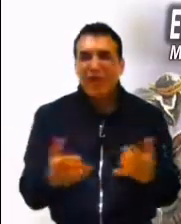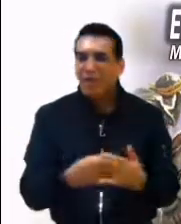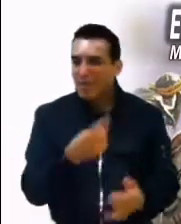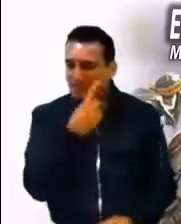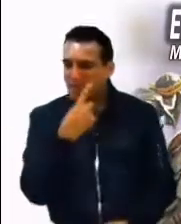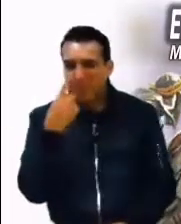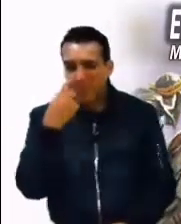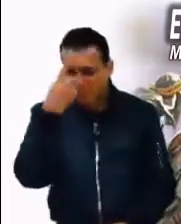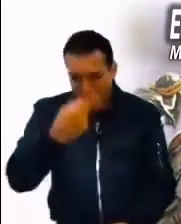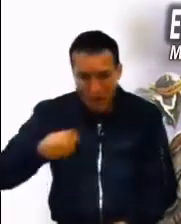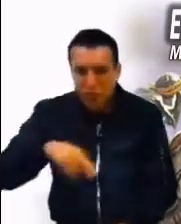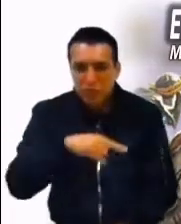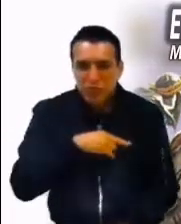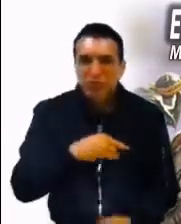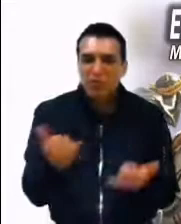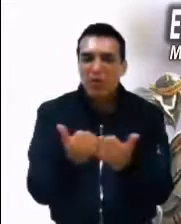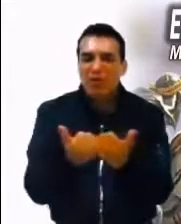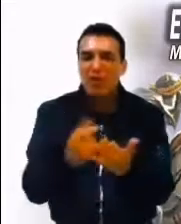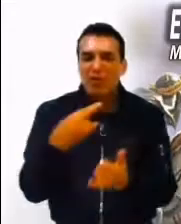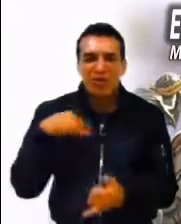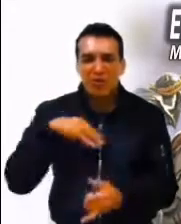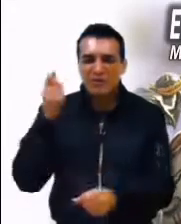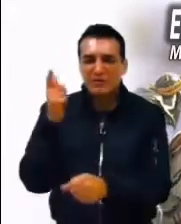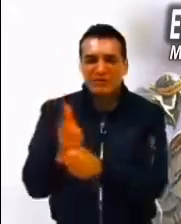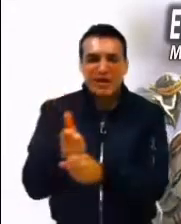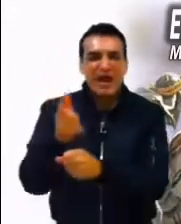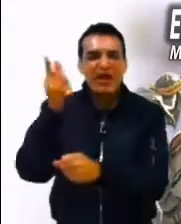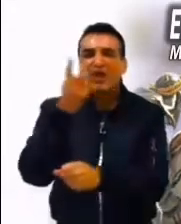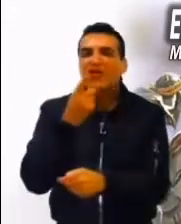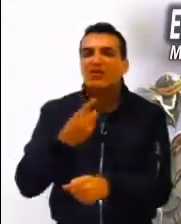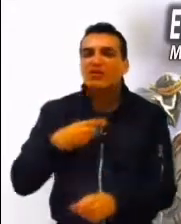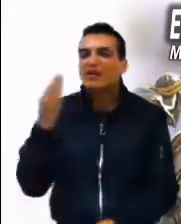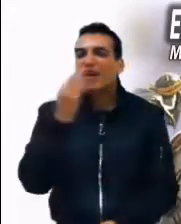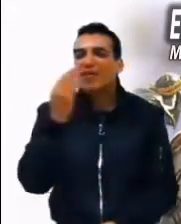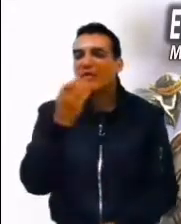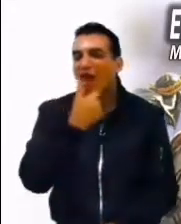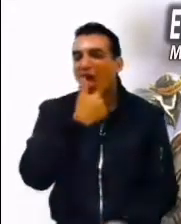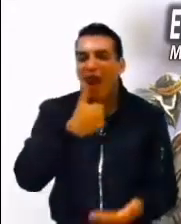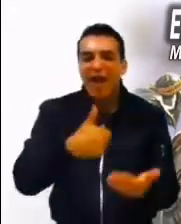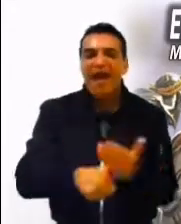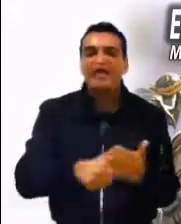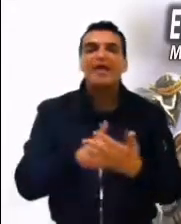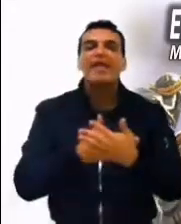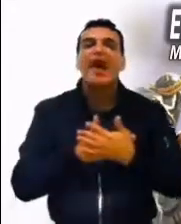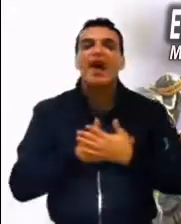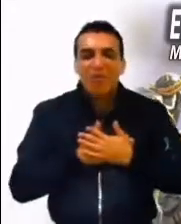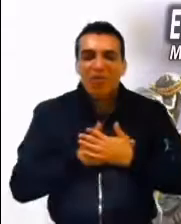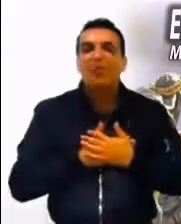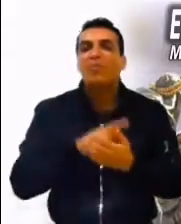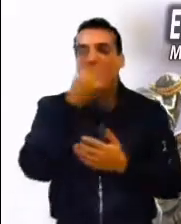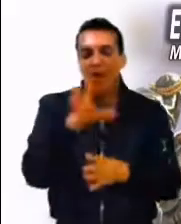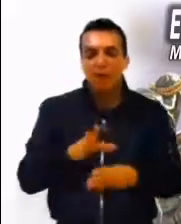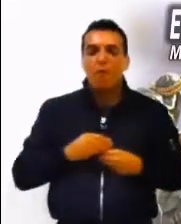Si reconocemos la Escritura como carta de amor para cada uno de nosotros, la viviremos y disfrutaremos primeramente